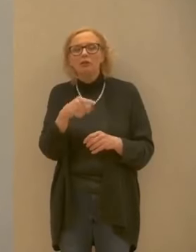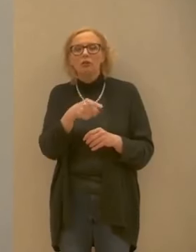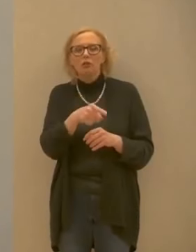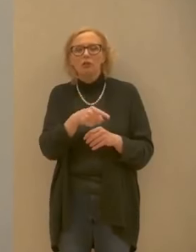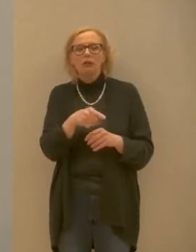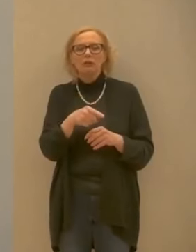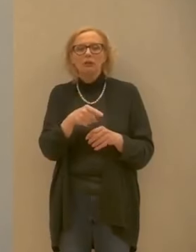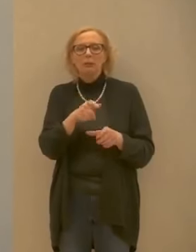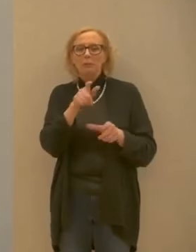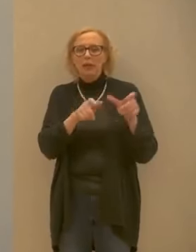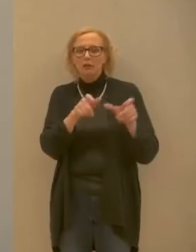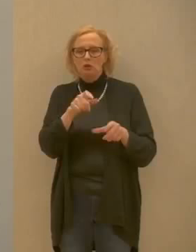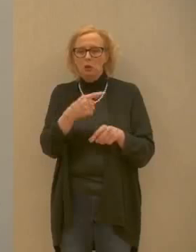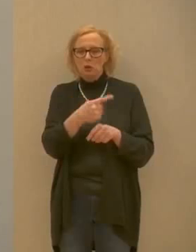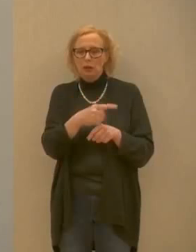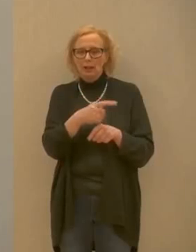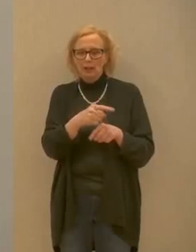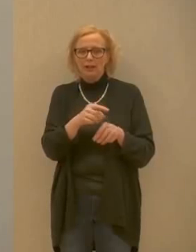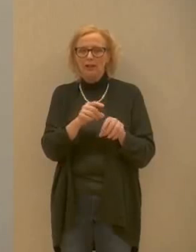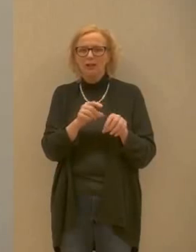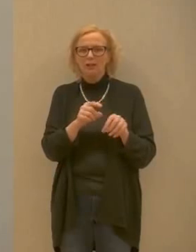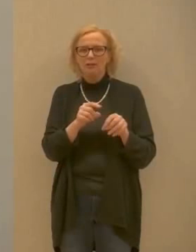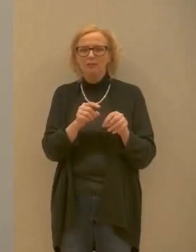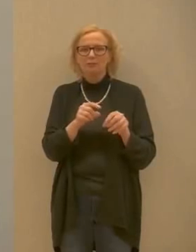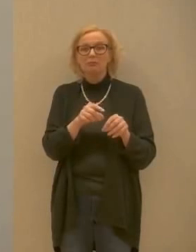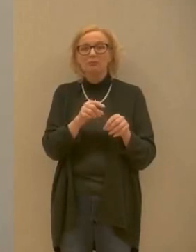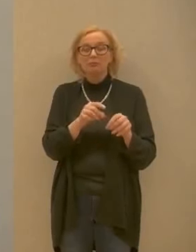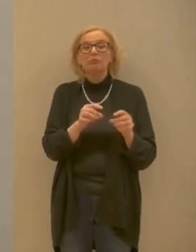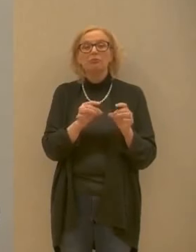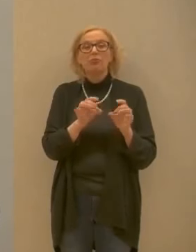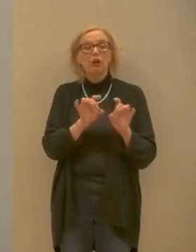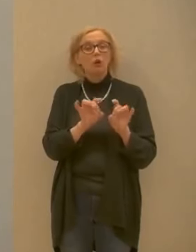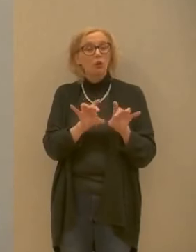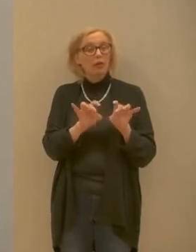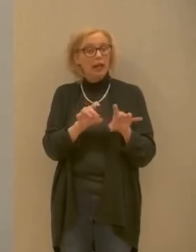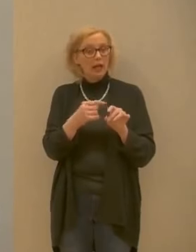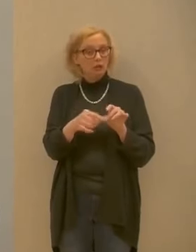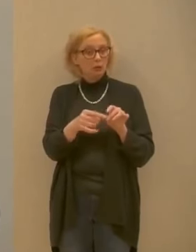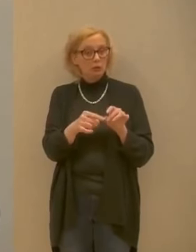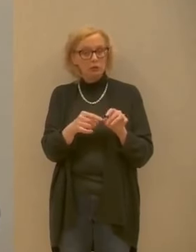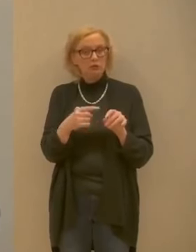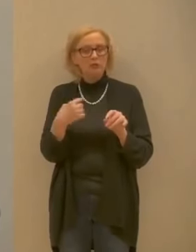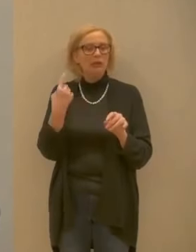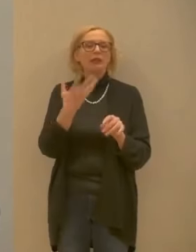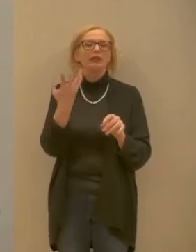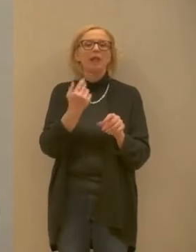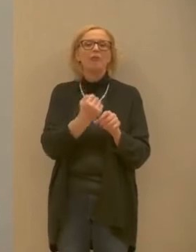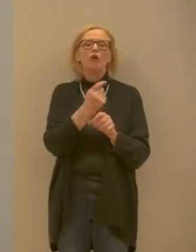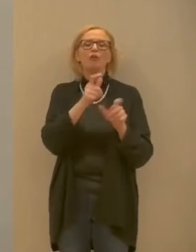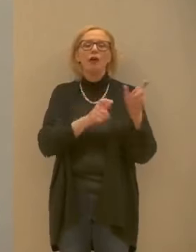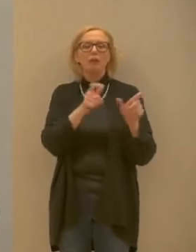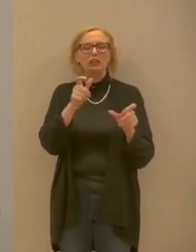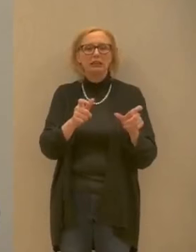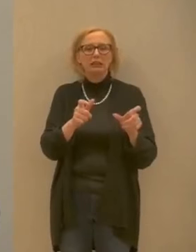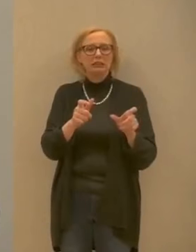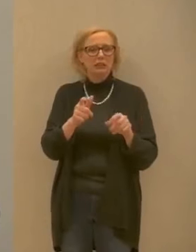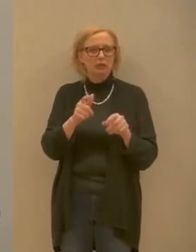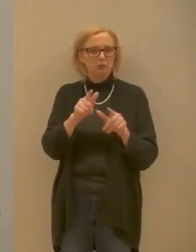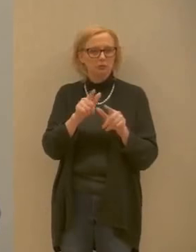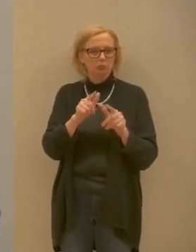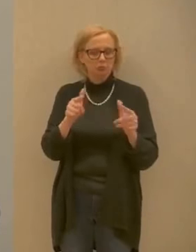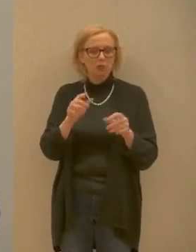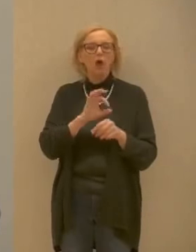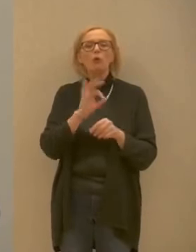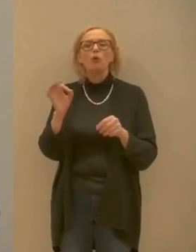di contatti su queste categorie come ad esempio la categoria dei farmacisti o anche la